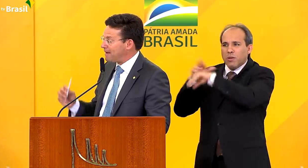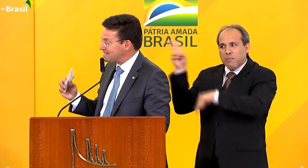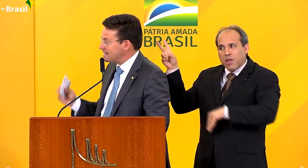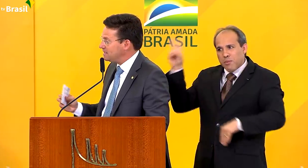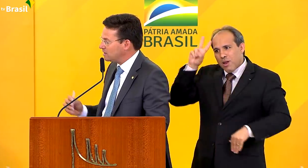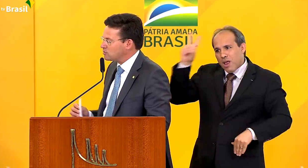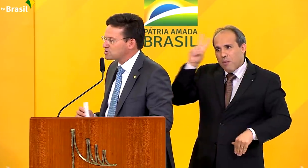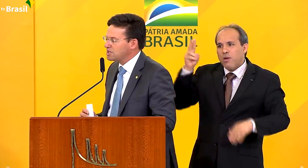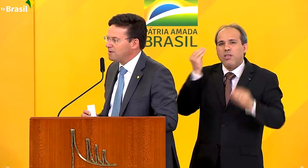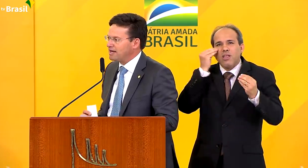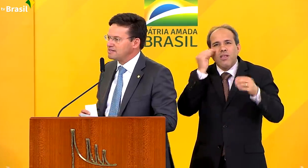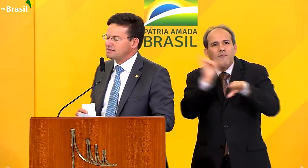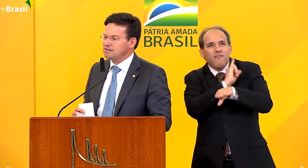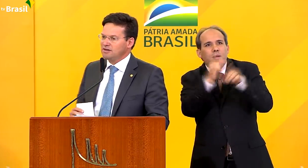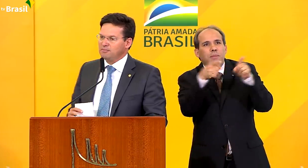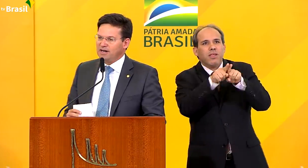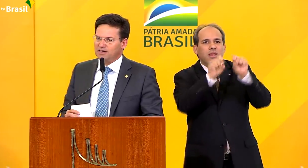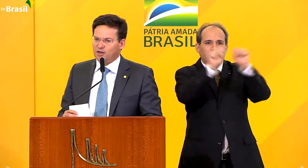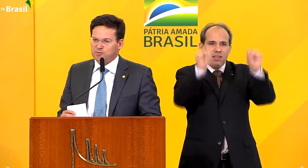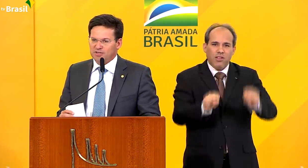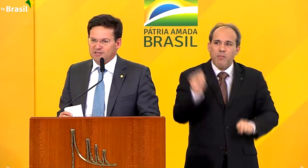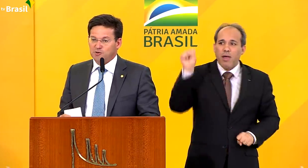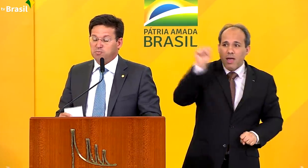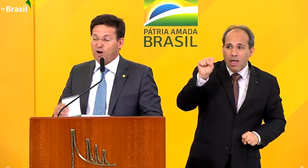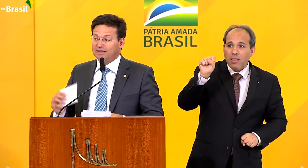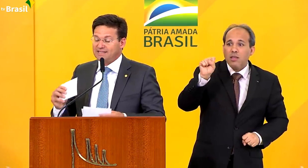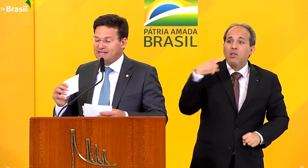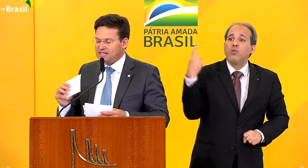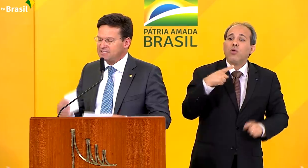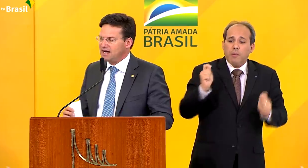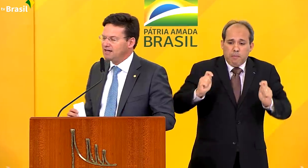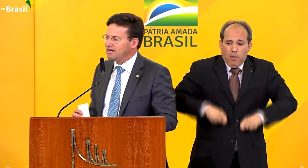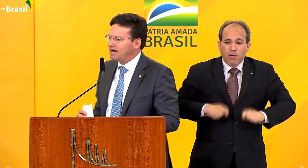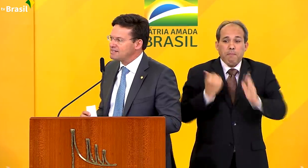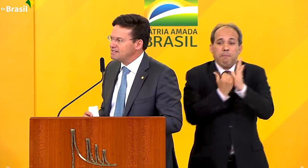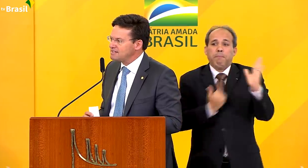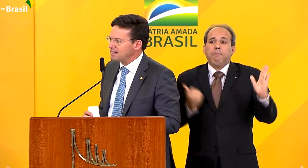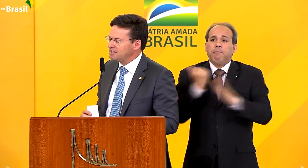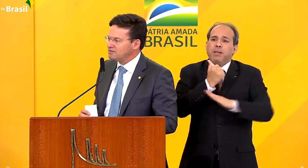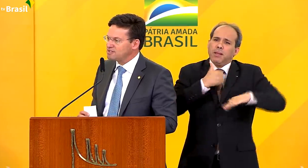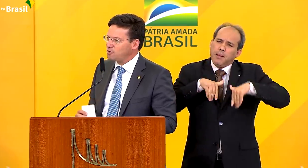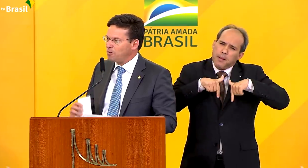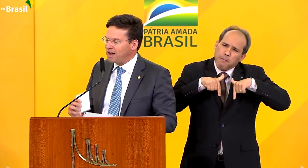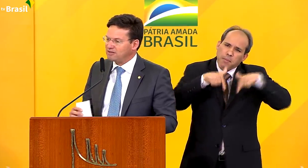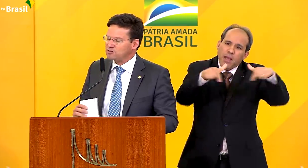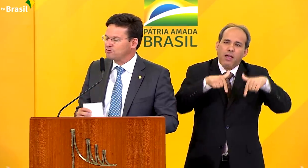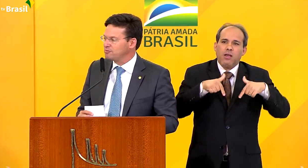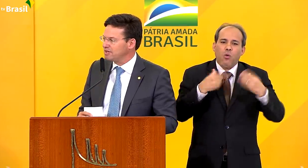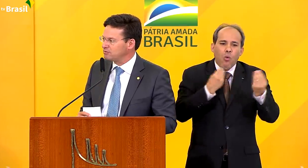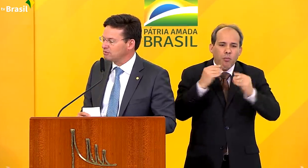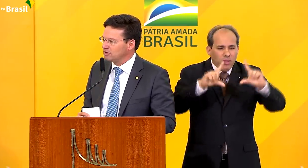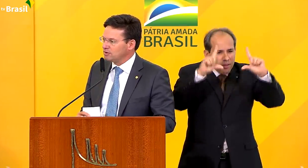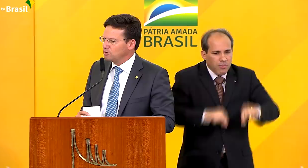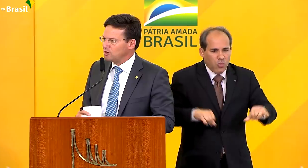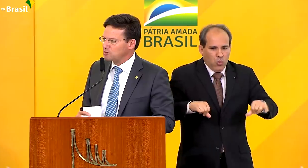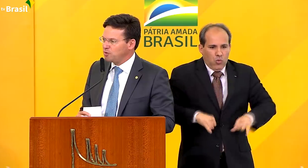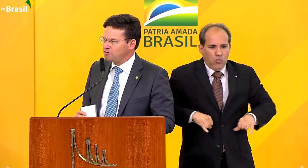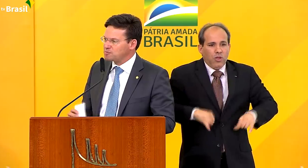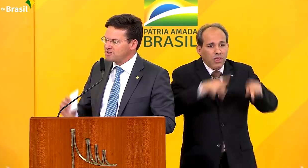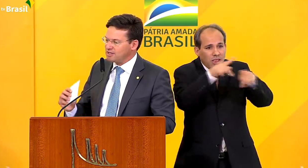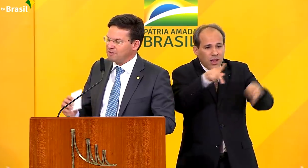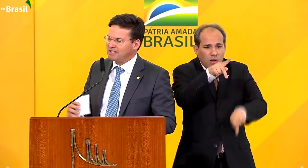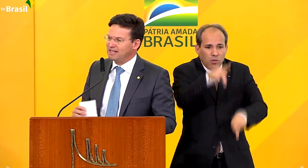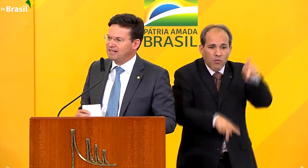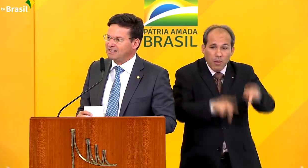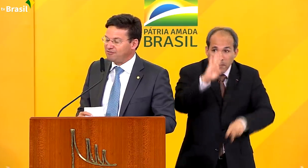buscar parceria com o Sistema S para que nós pudéssemos potencializar as iniciativas de combate ao sofrimento do nosso